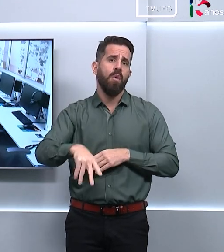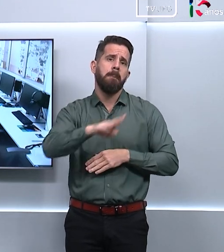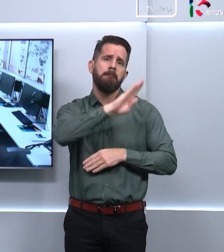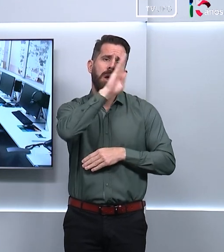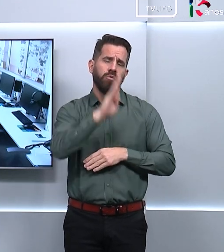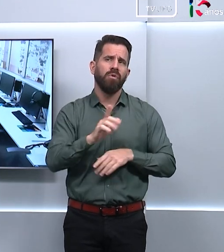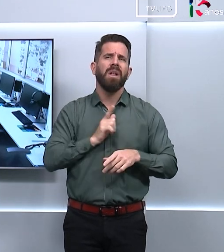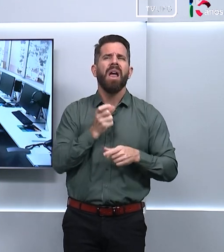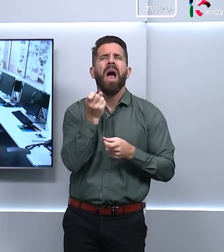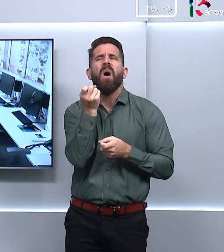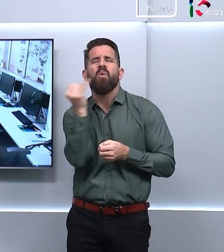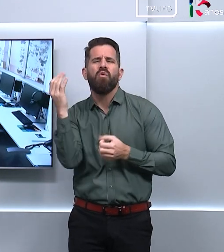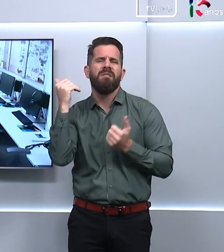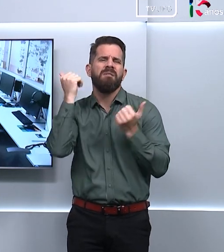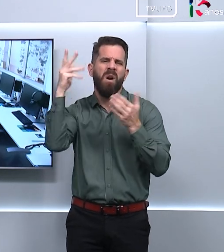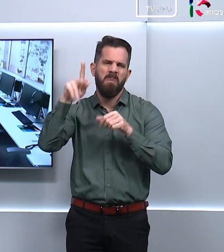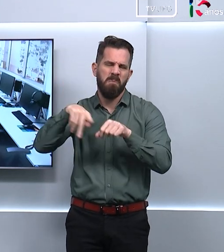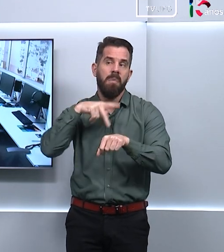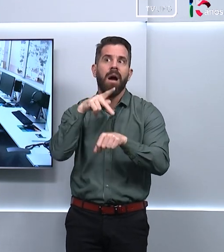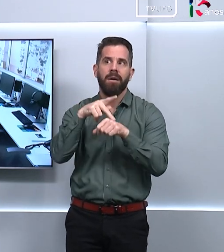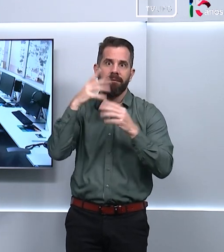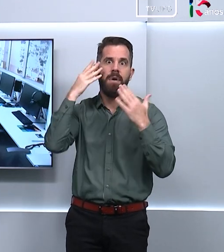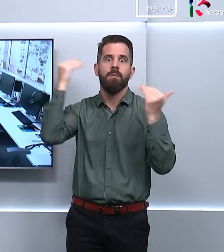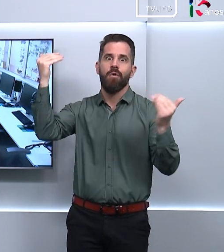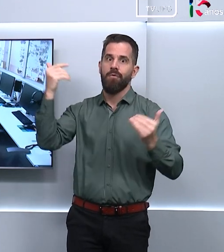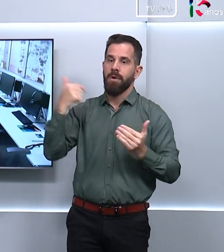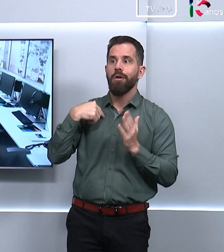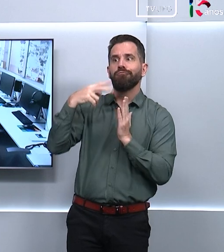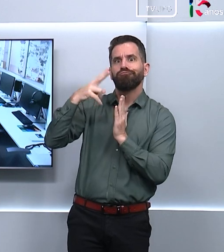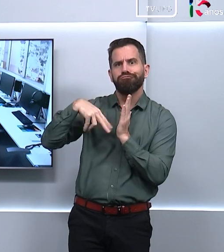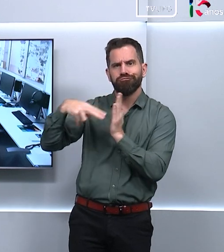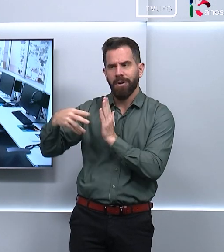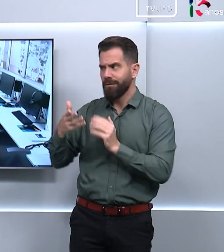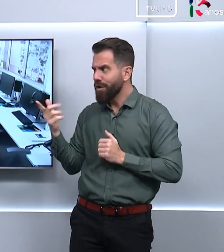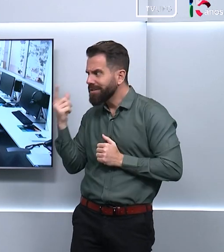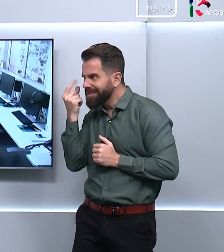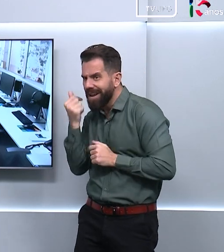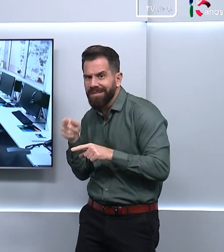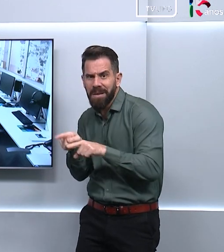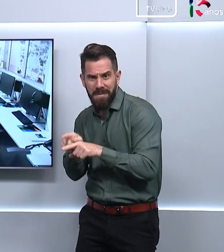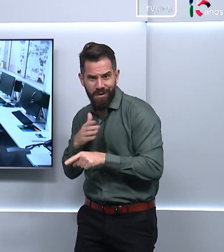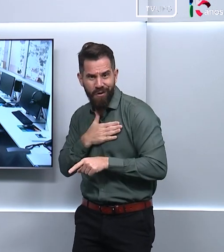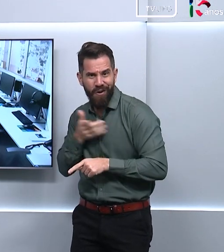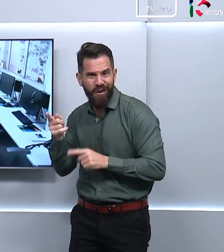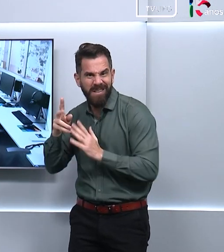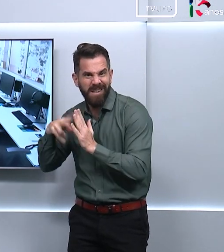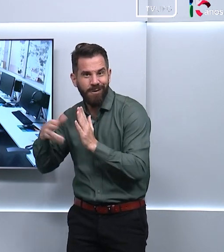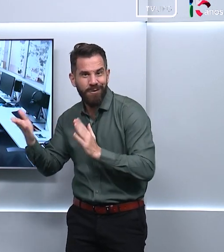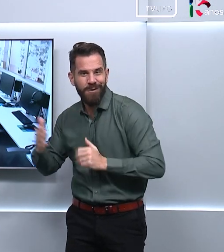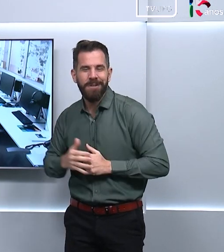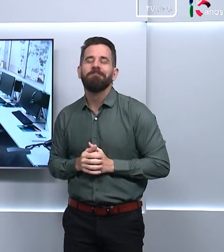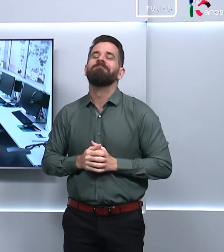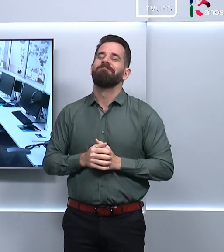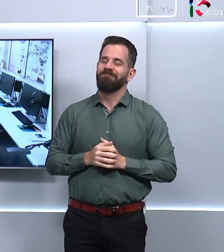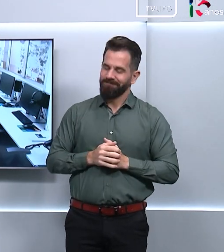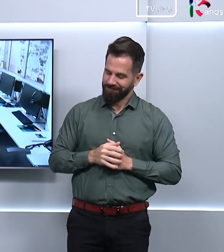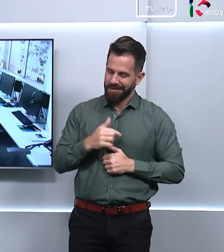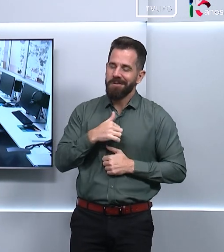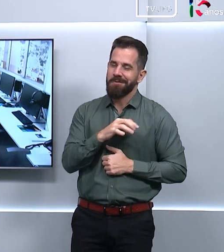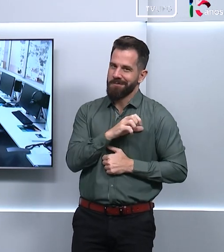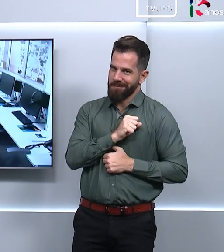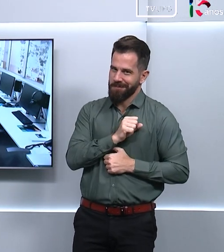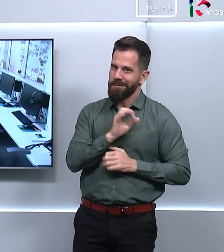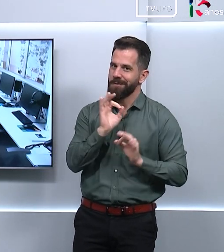internacionais também aí, que geralmente eu costumo ler. Você, Sara, gosta de ler também? Posso, gosto muito de ler.